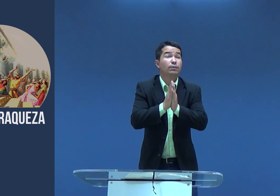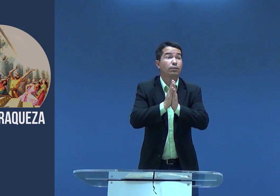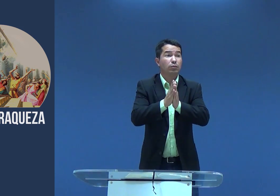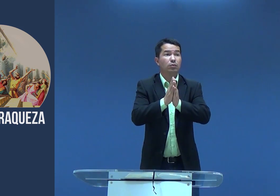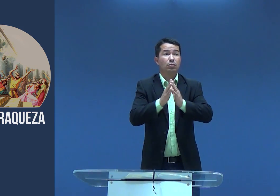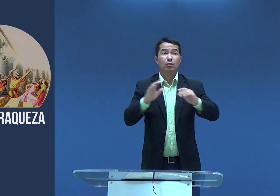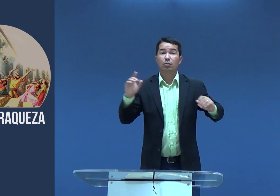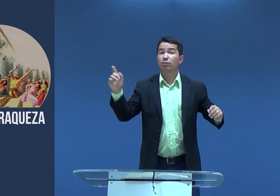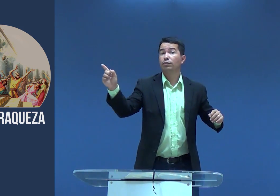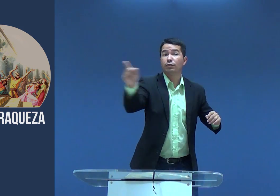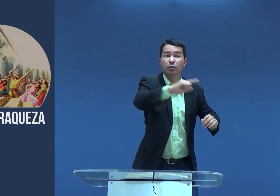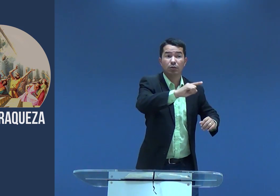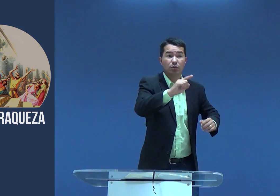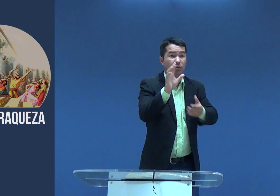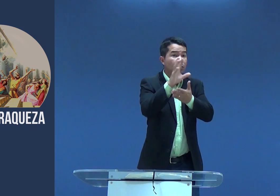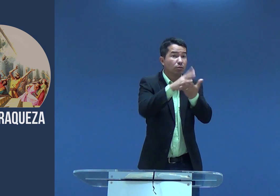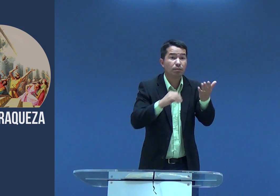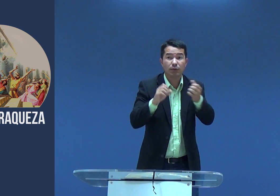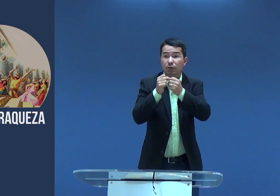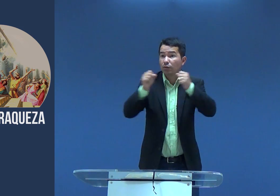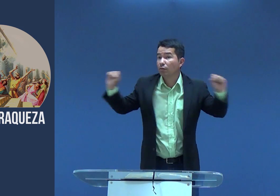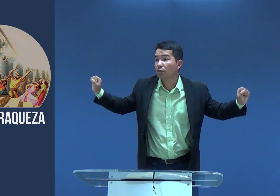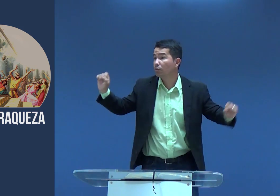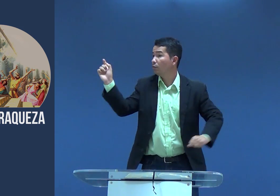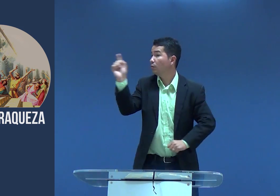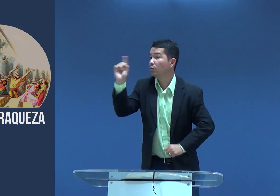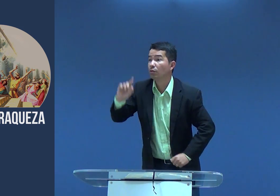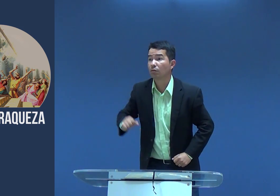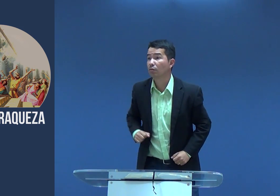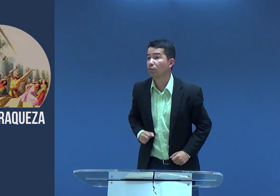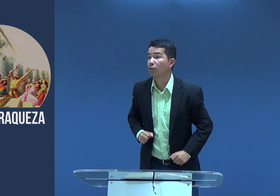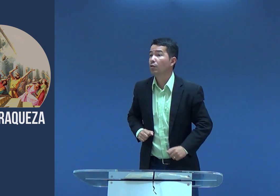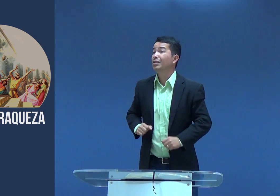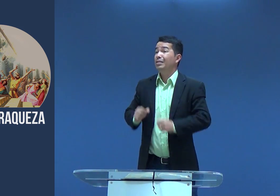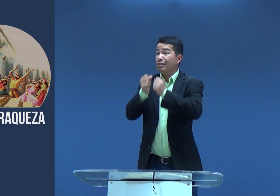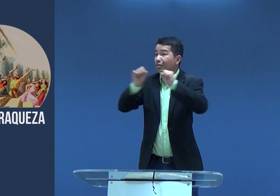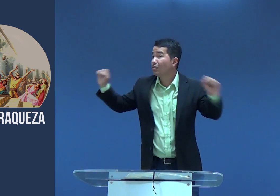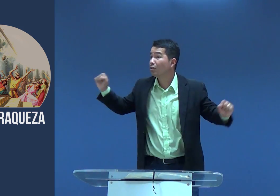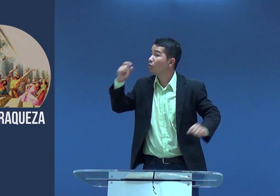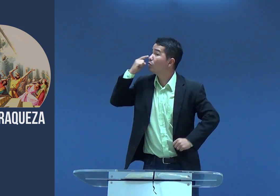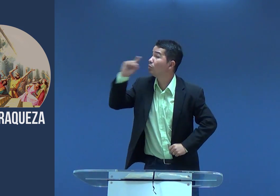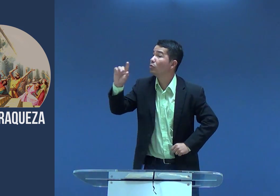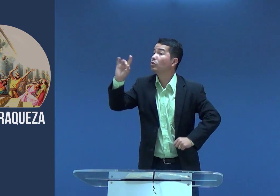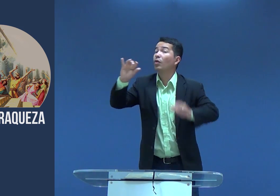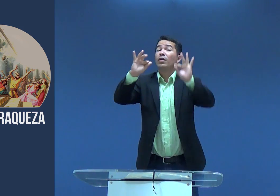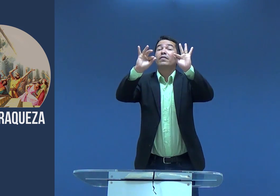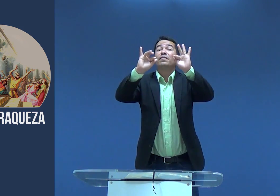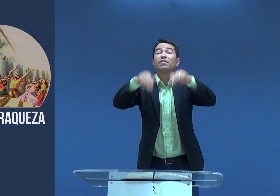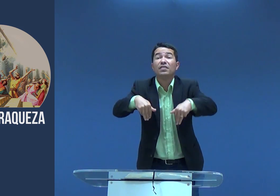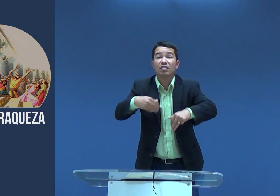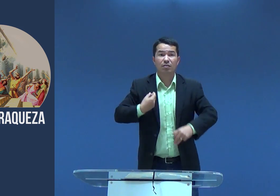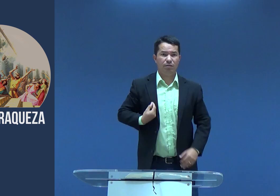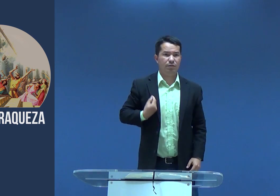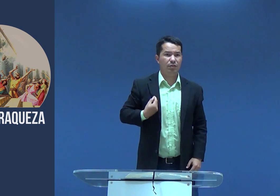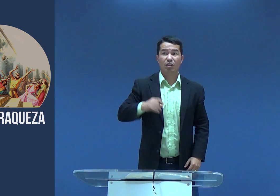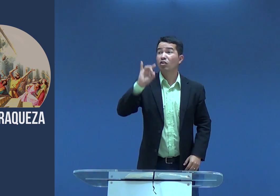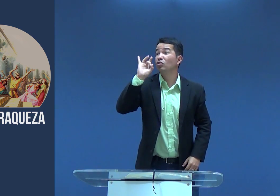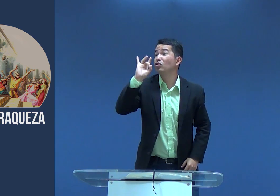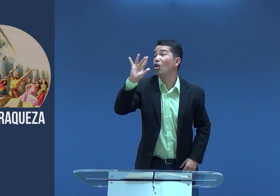tantas forças, que na verdade não são forças, e eu quero te pedir para eu ser igual a